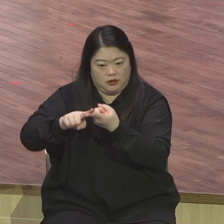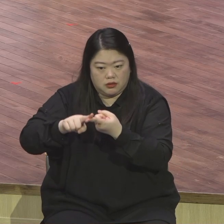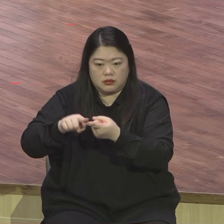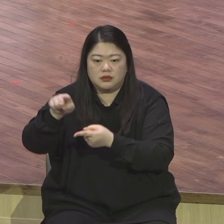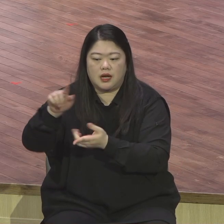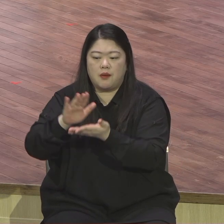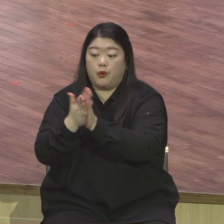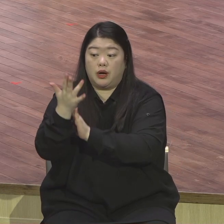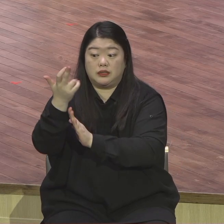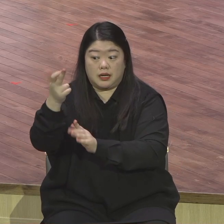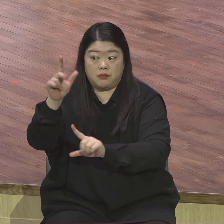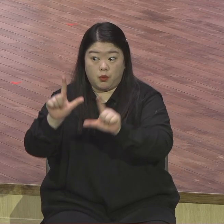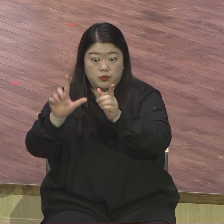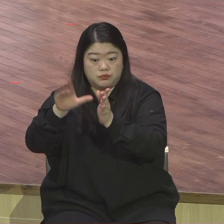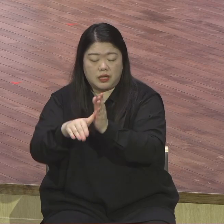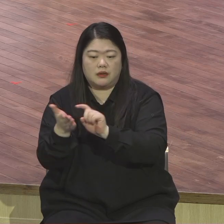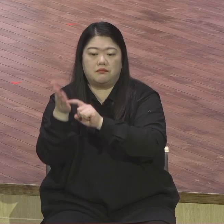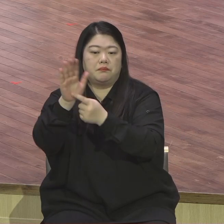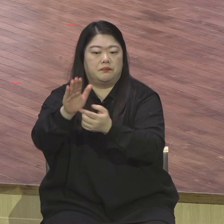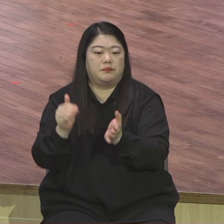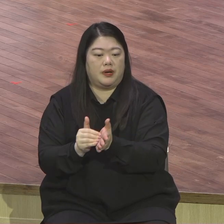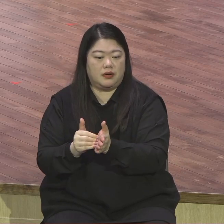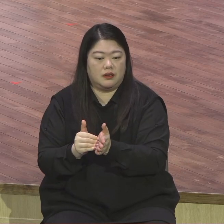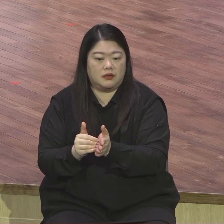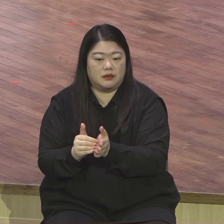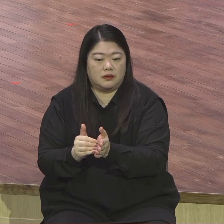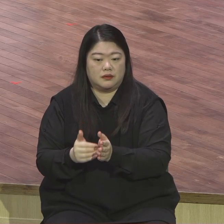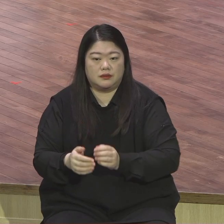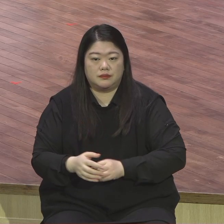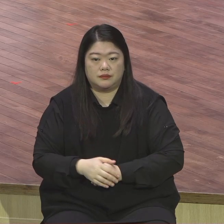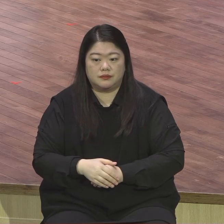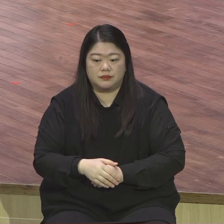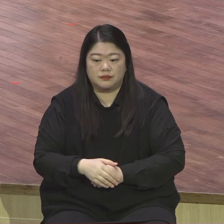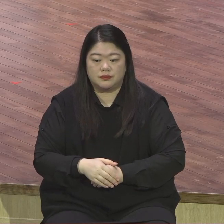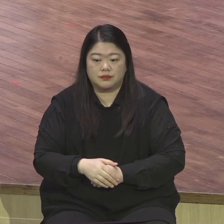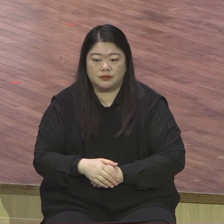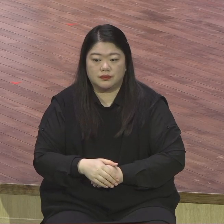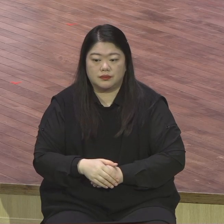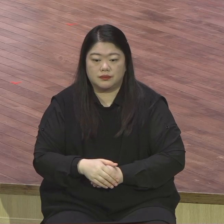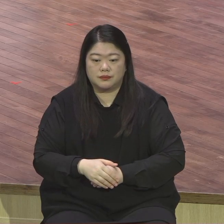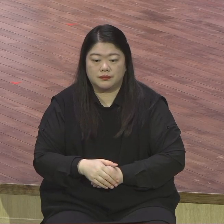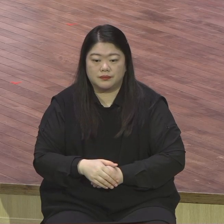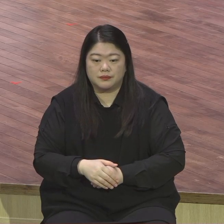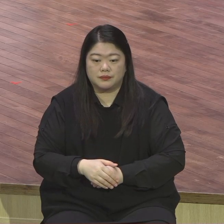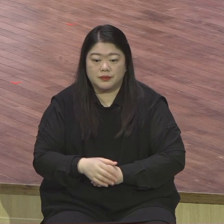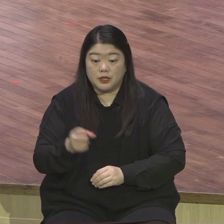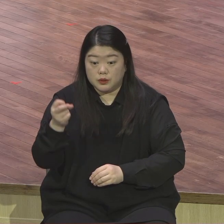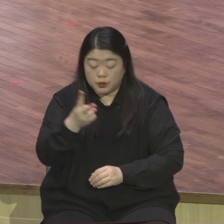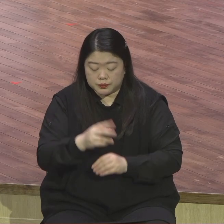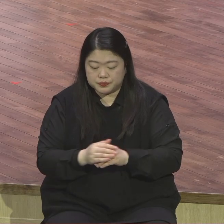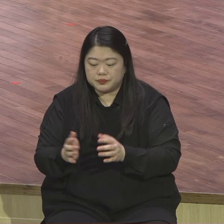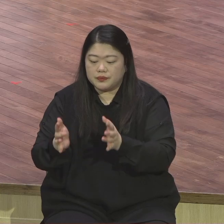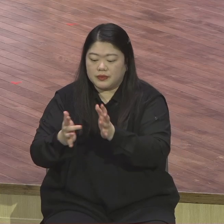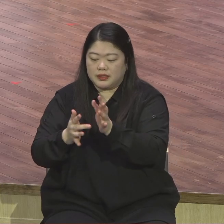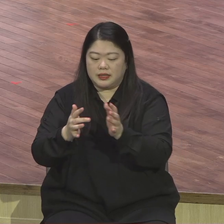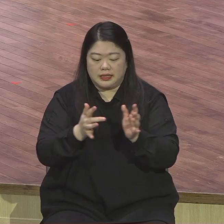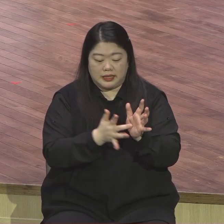사람에게만 제자가 열도 명이 있는데 세 사람만 불러서 잠깐 보여줬어요 그리고 이렇게 변화된 모습을